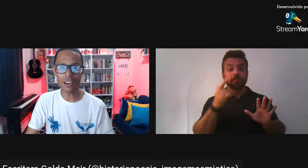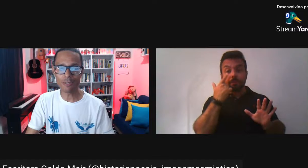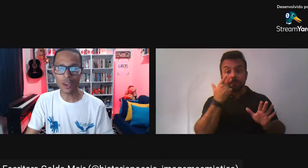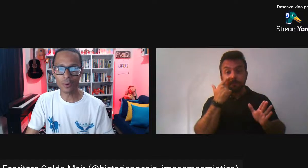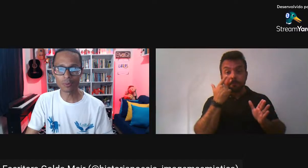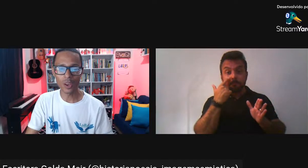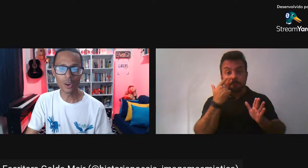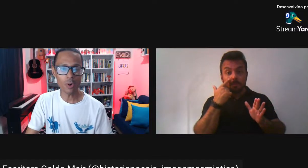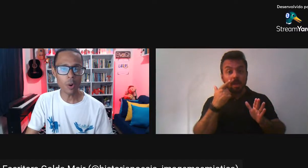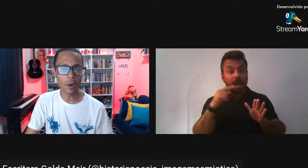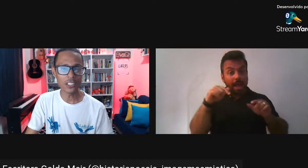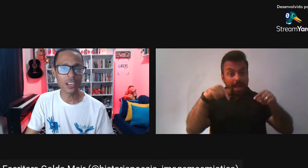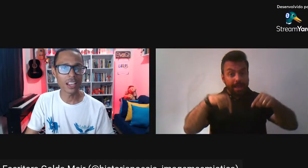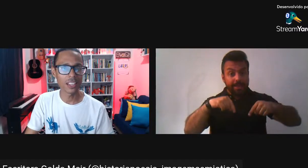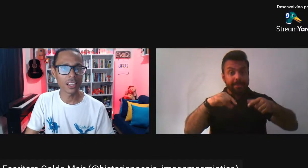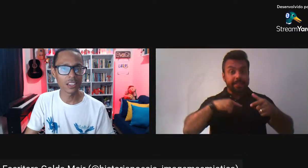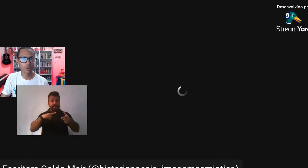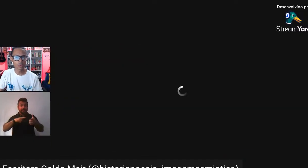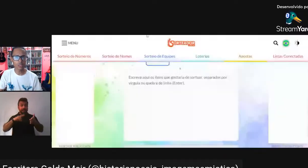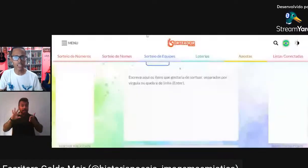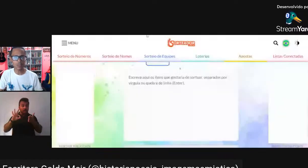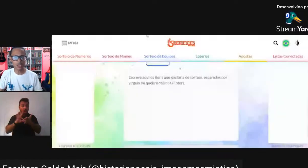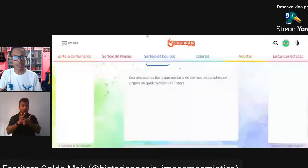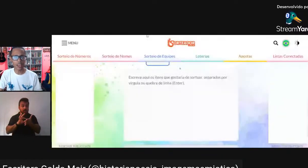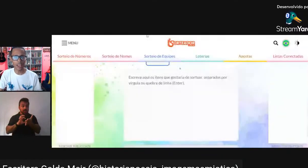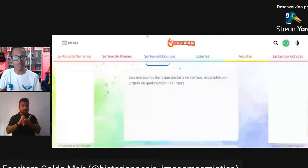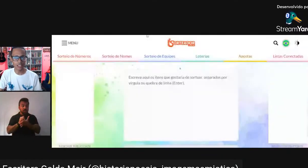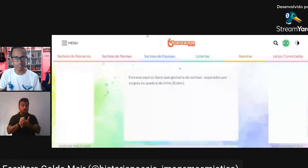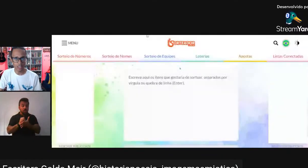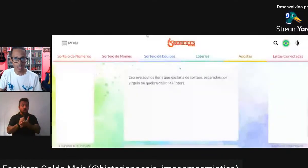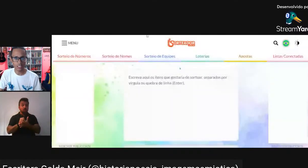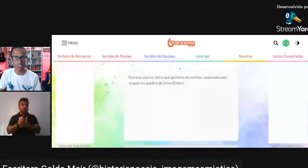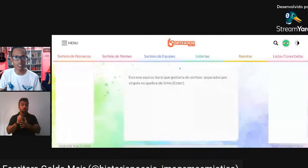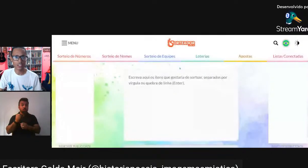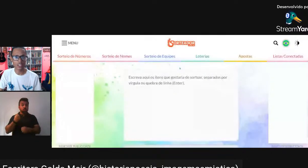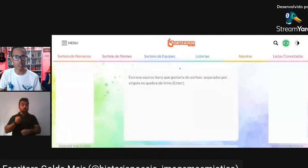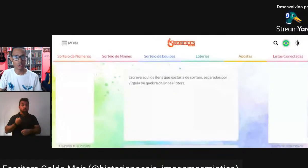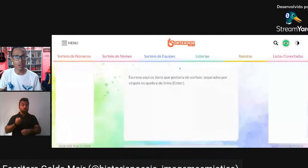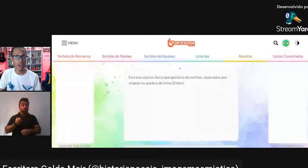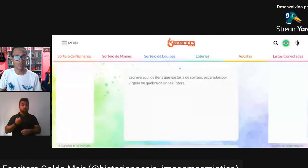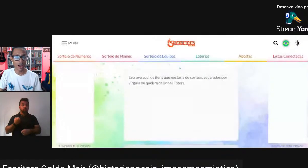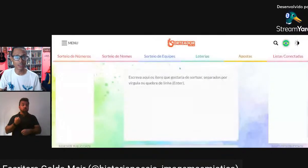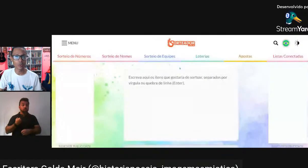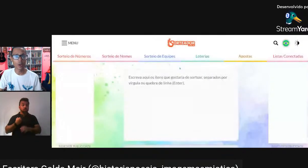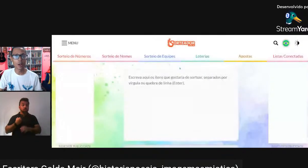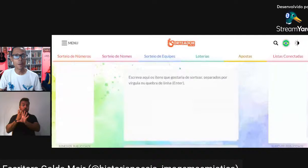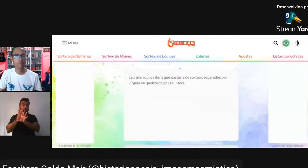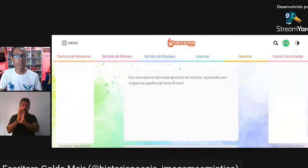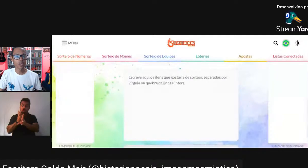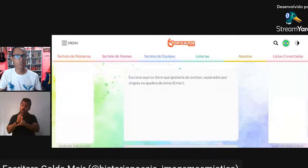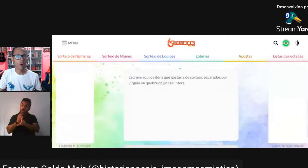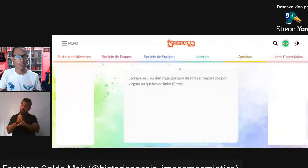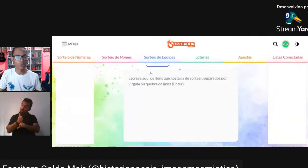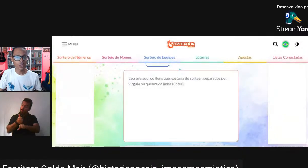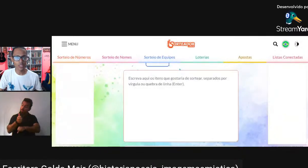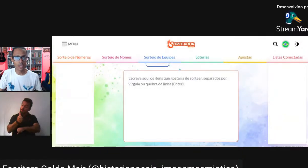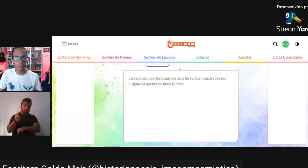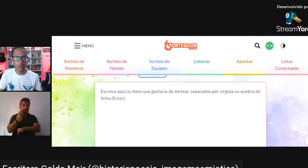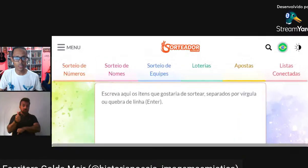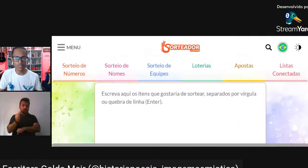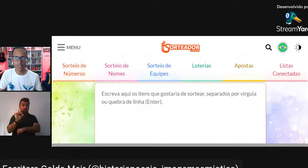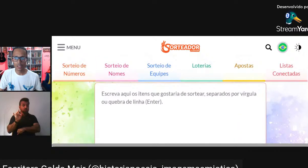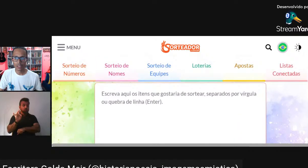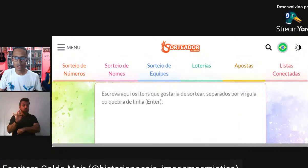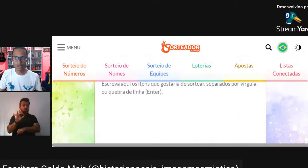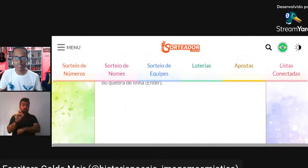inscreveram Então eu vou compartilhar A tela aqui com vocês Porque é interessante A gente deixar tudo gravado De modo Que